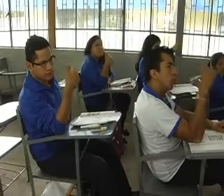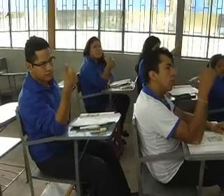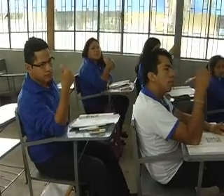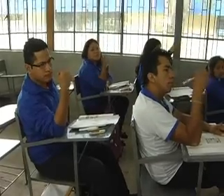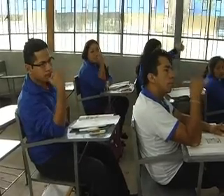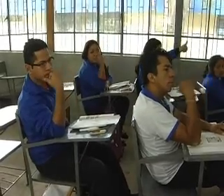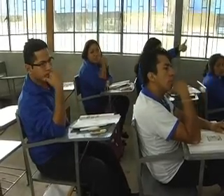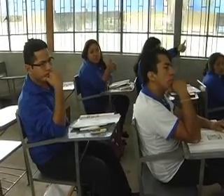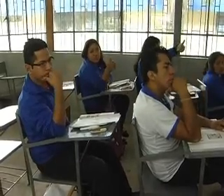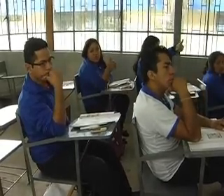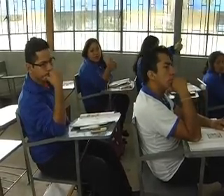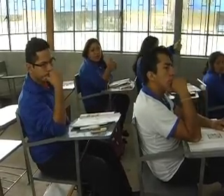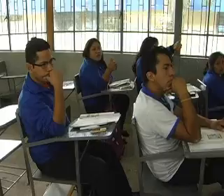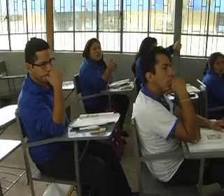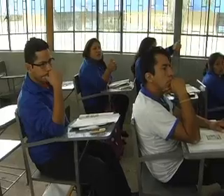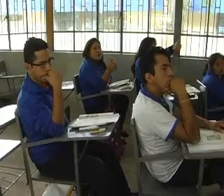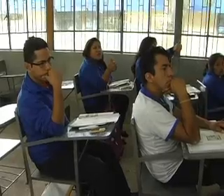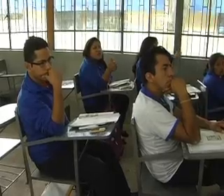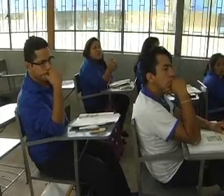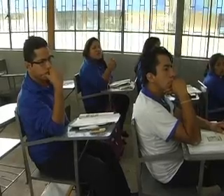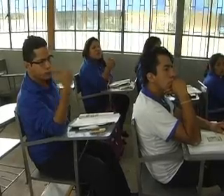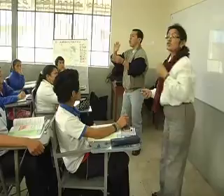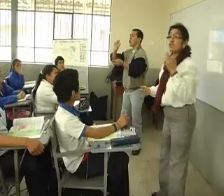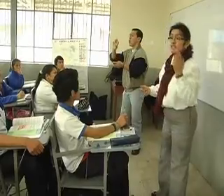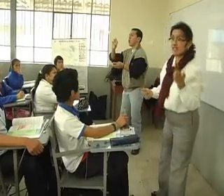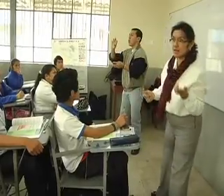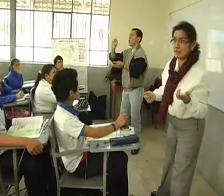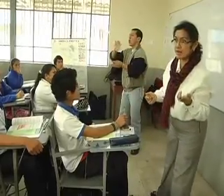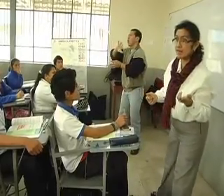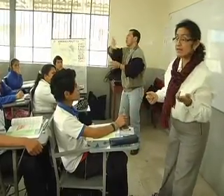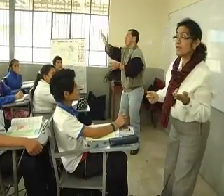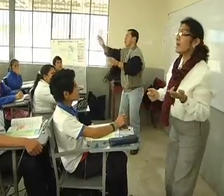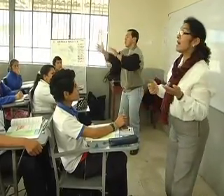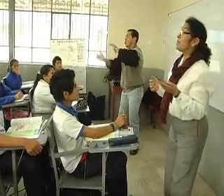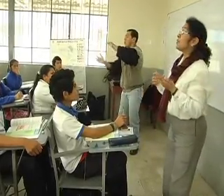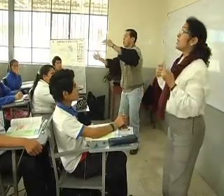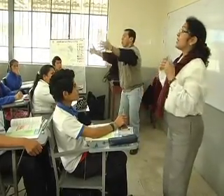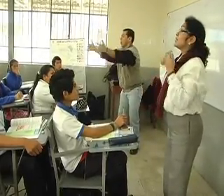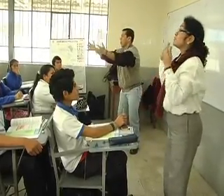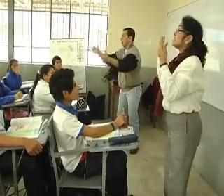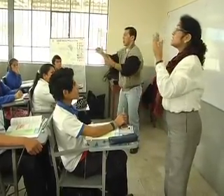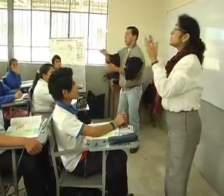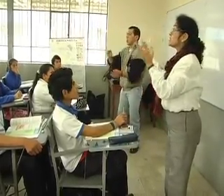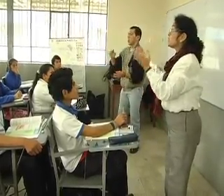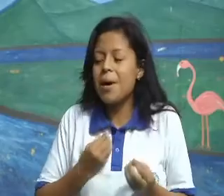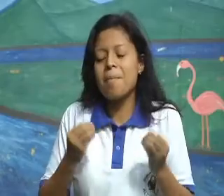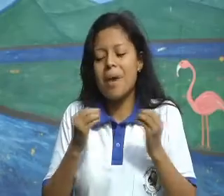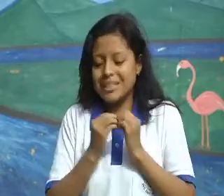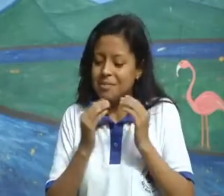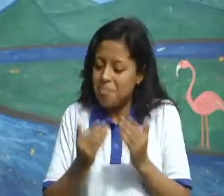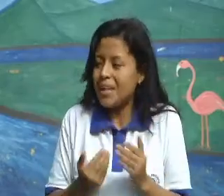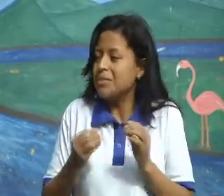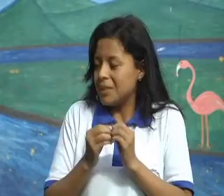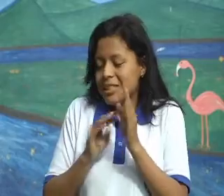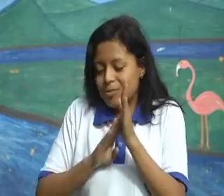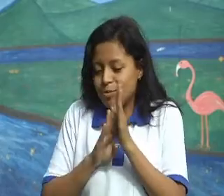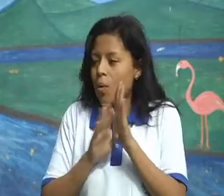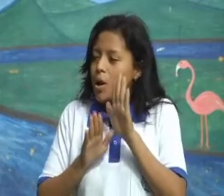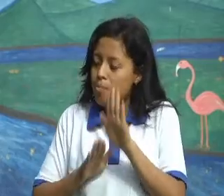graduarse de bachilleres. Esperan que estos programas educativos se extiendan a las universidades. A mí me gusta mucho que nos ha dado la